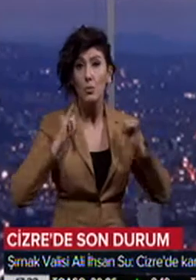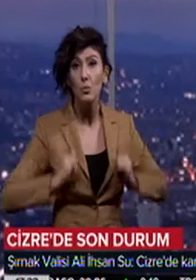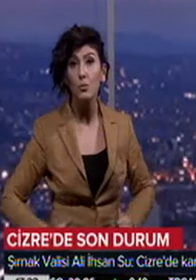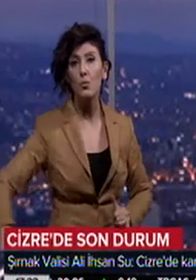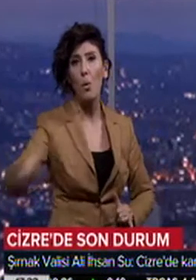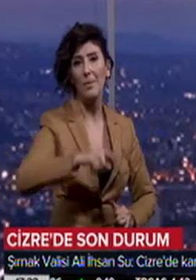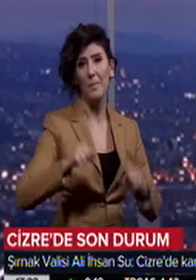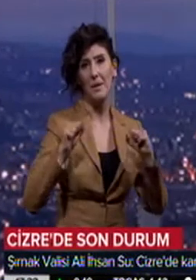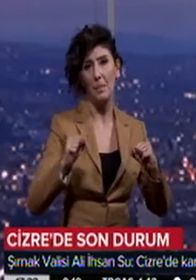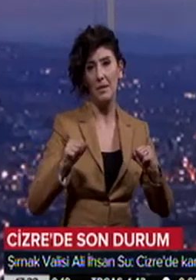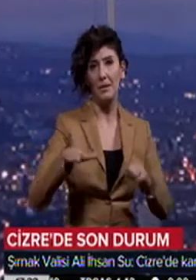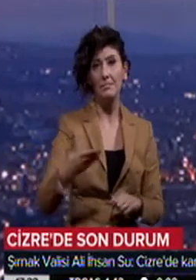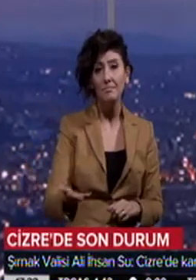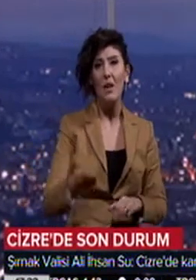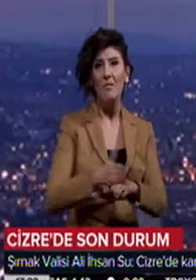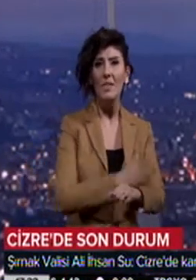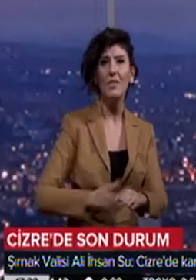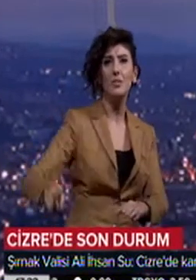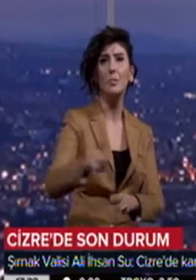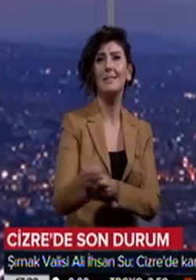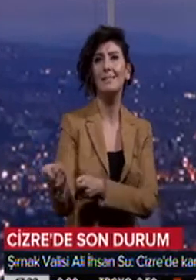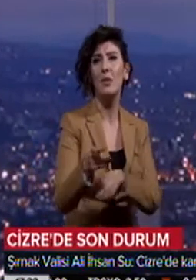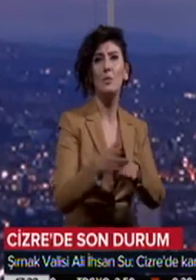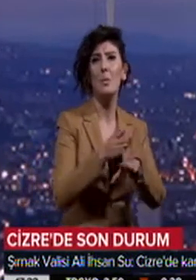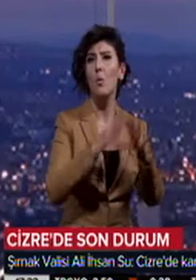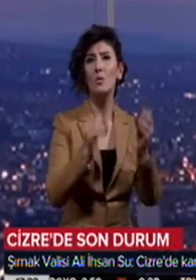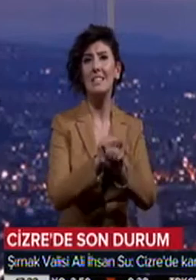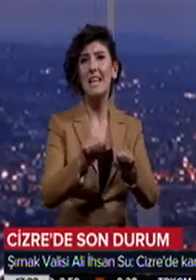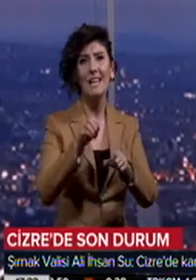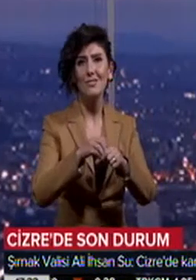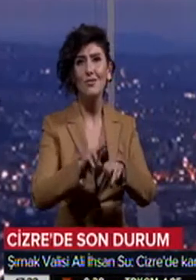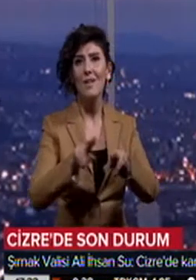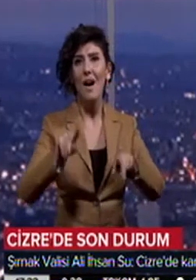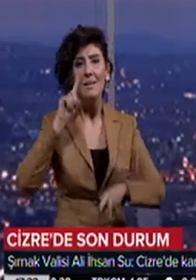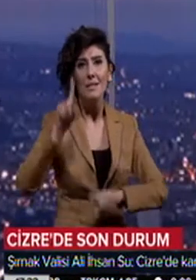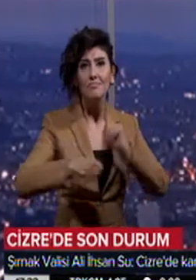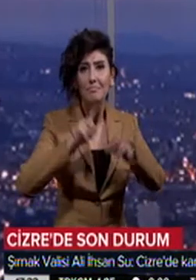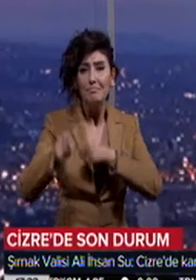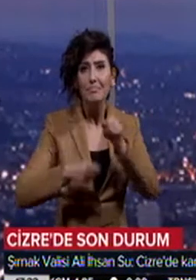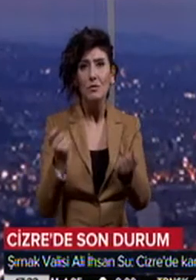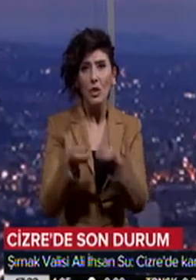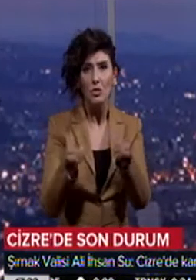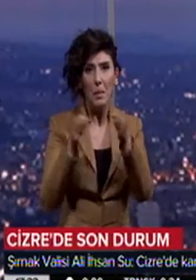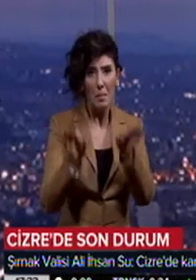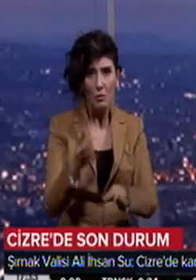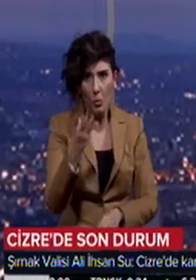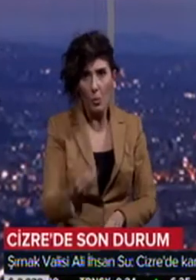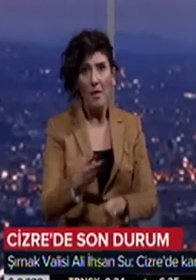huzur ortamı sağlanmıştır. Vatandaşlarımızın terör sebebiyle oluşan zararları için hasar tespit çalışmaları başlayacak olup